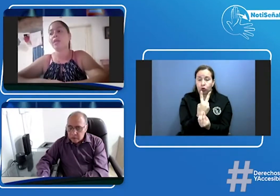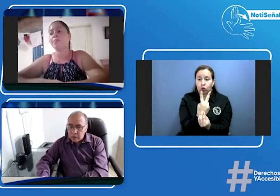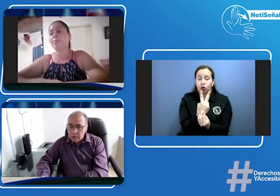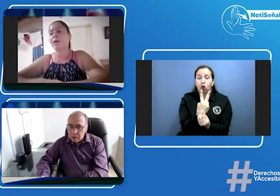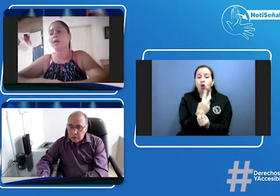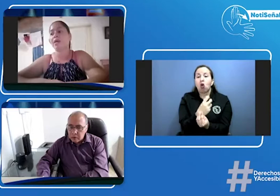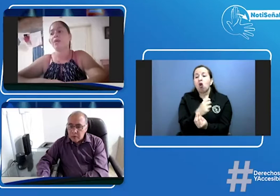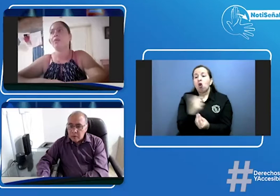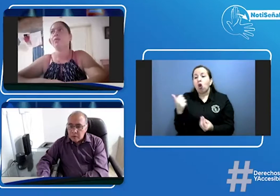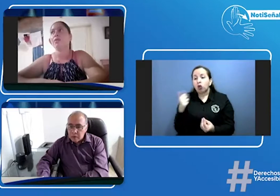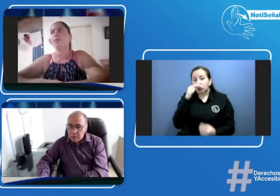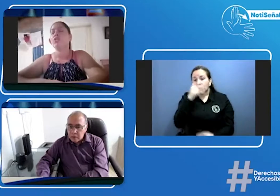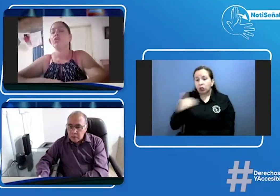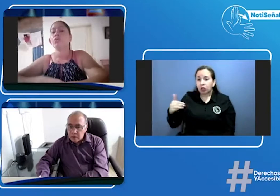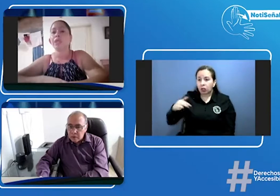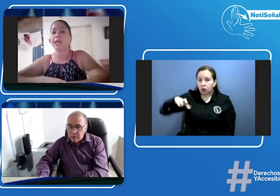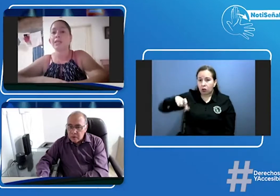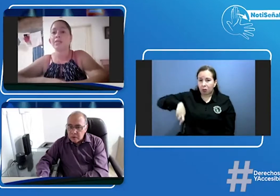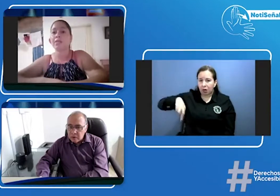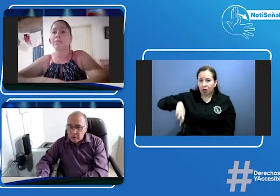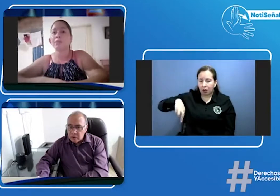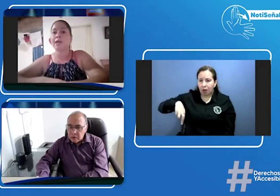primaria son tres en primaria